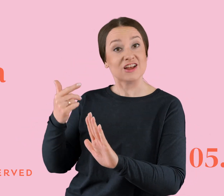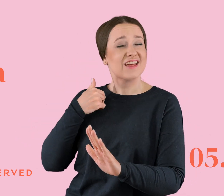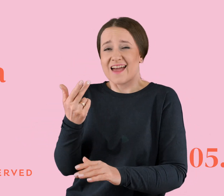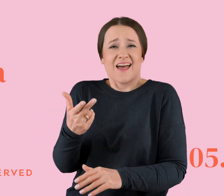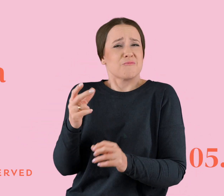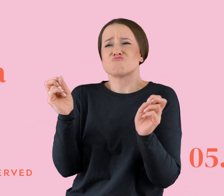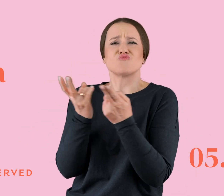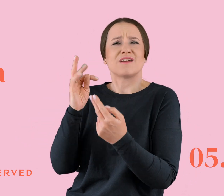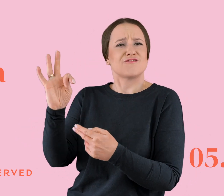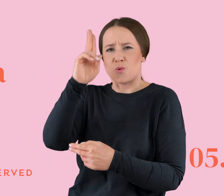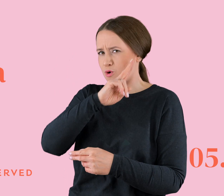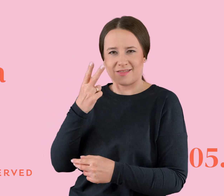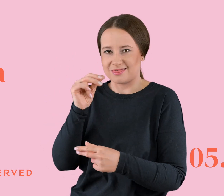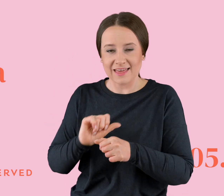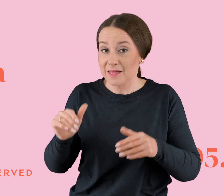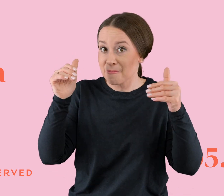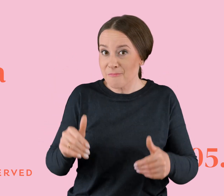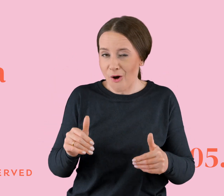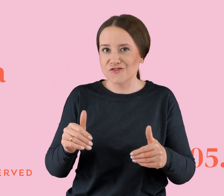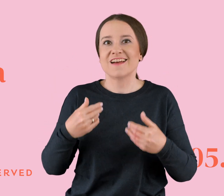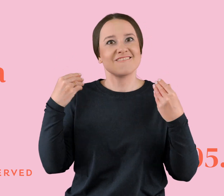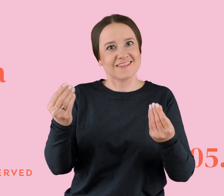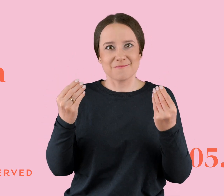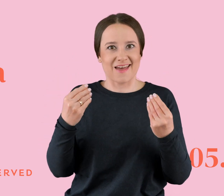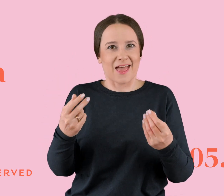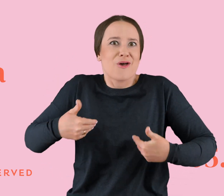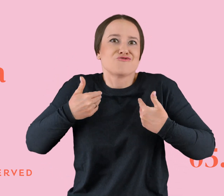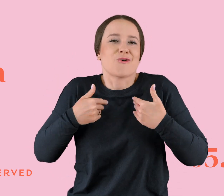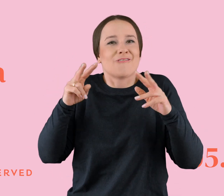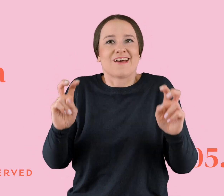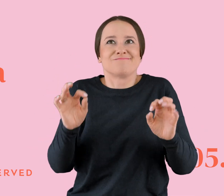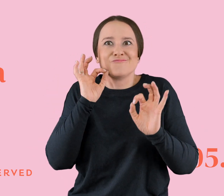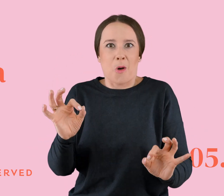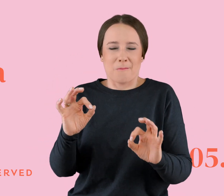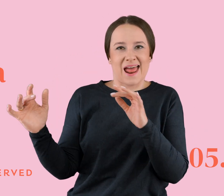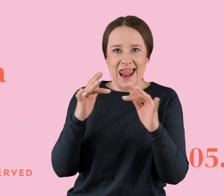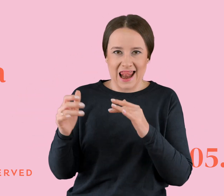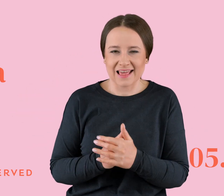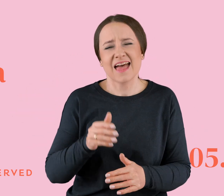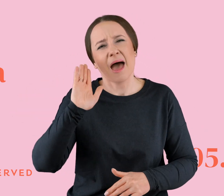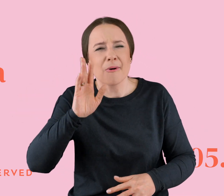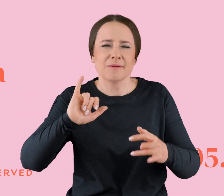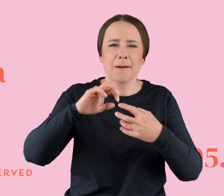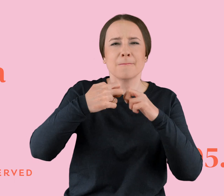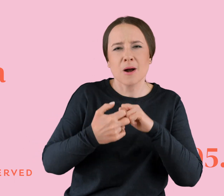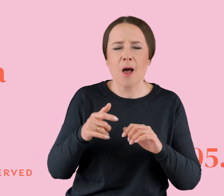jak jego rodzice i że można mieć wspaniałą, zdrową relację. No i później jakiś tam problemik, który tam mi stawał na drodze, to była jego eks